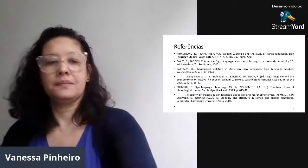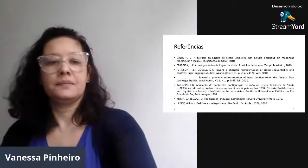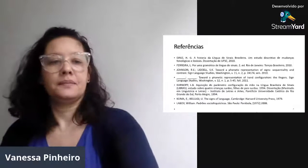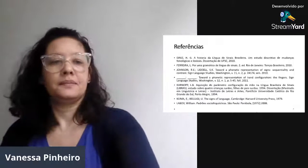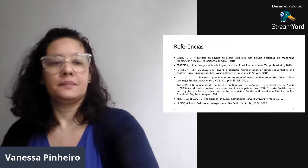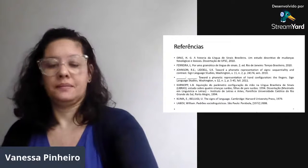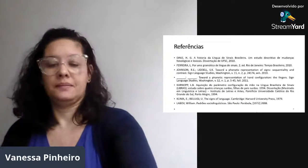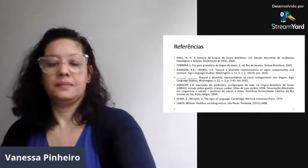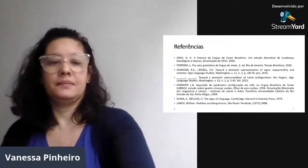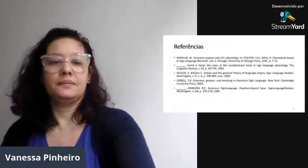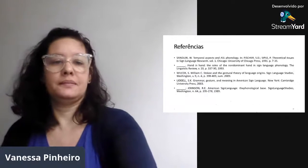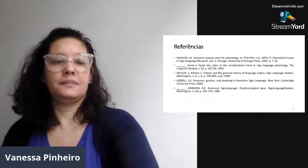né?